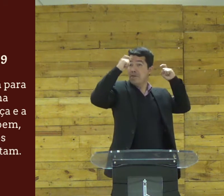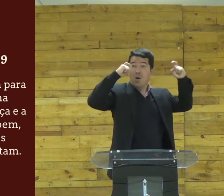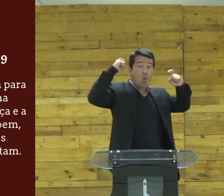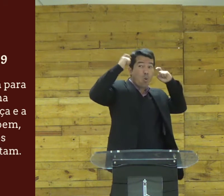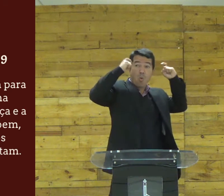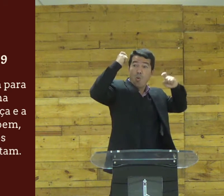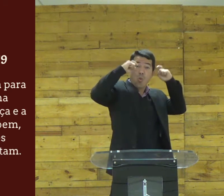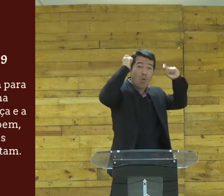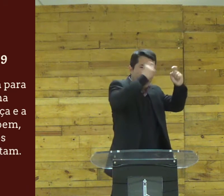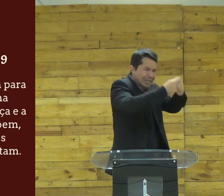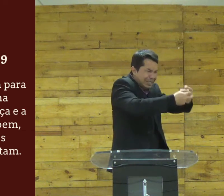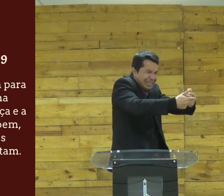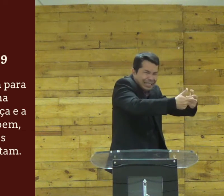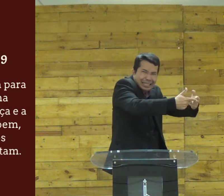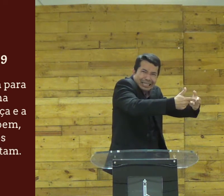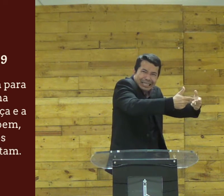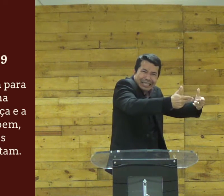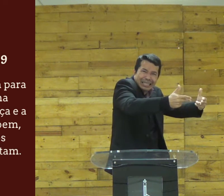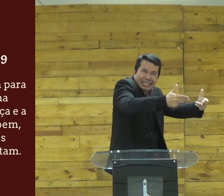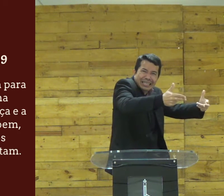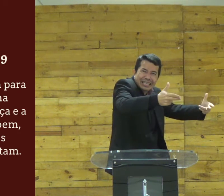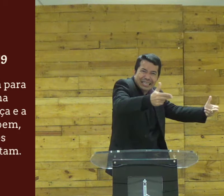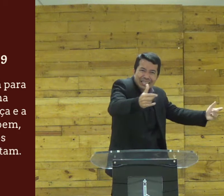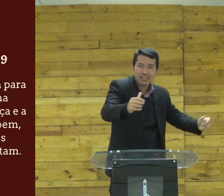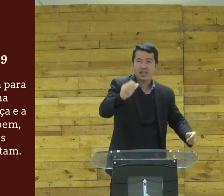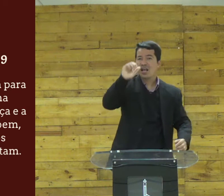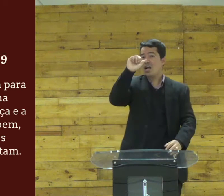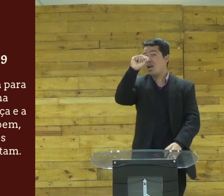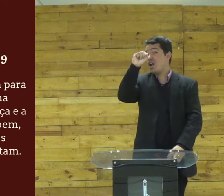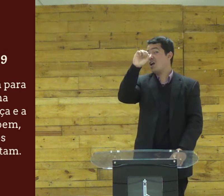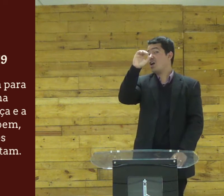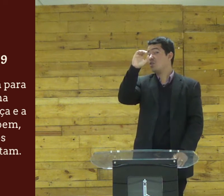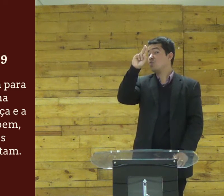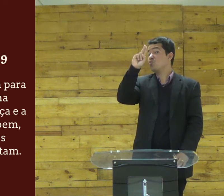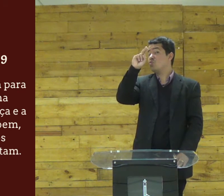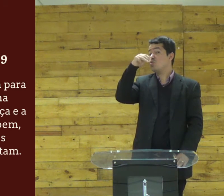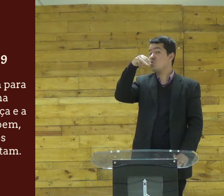se preocupa com coisas materiais com coisas do dia a dia